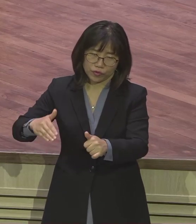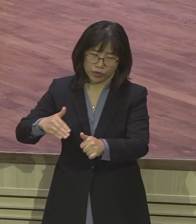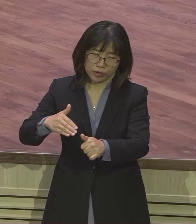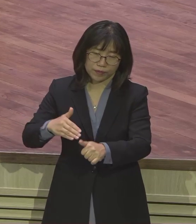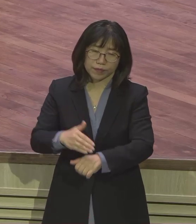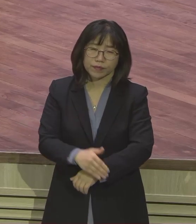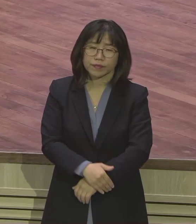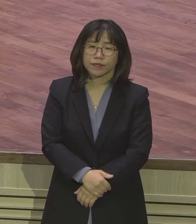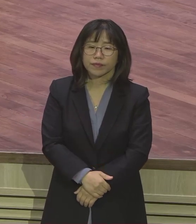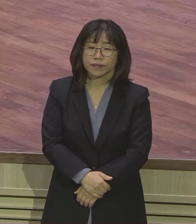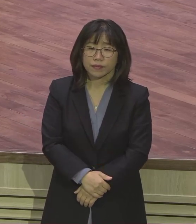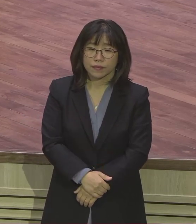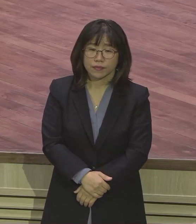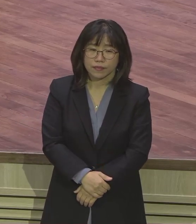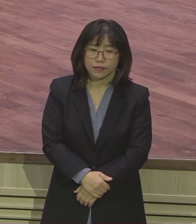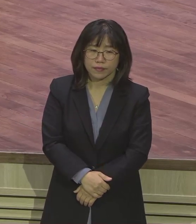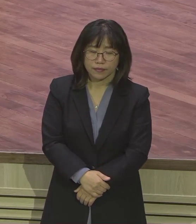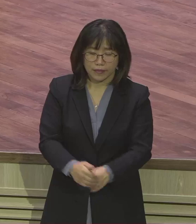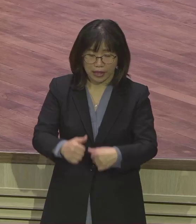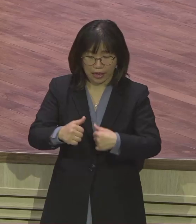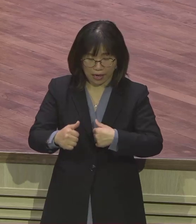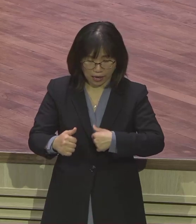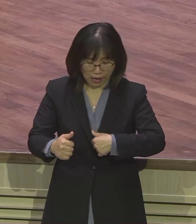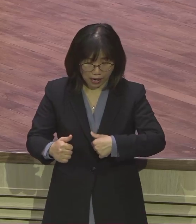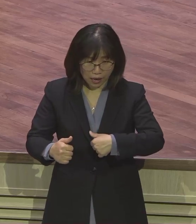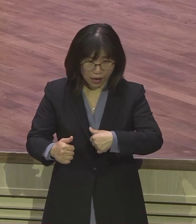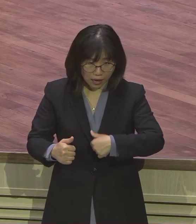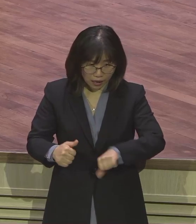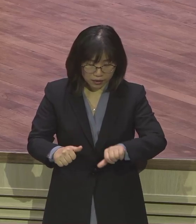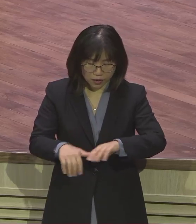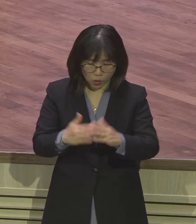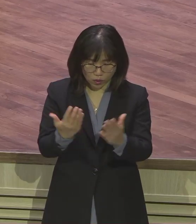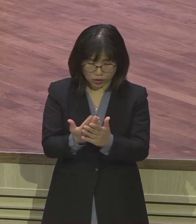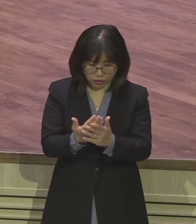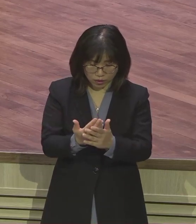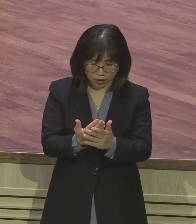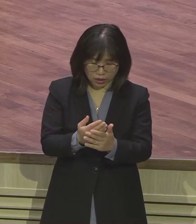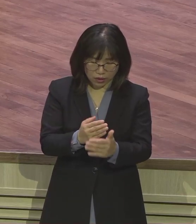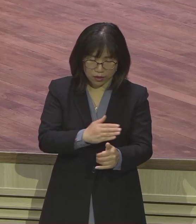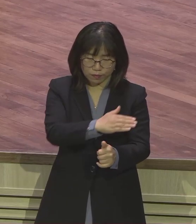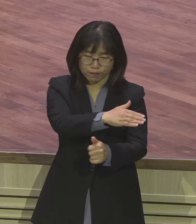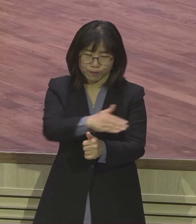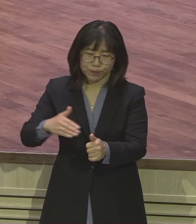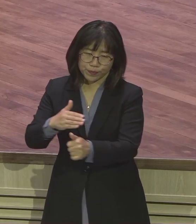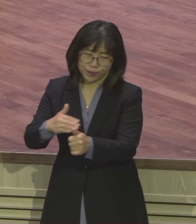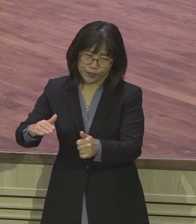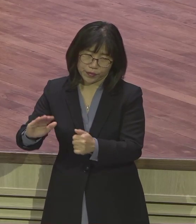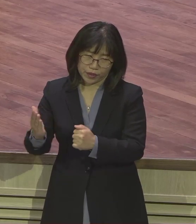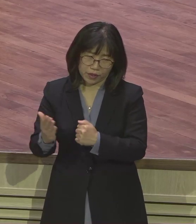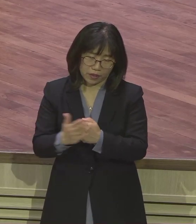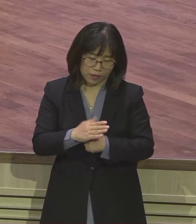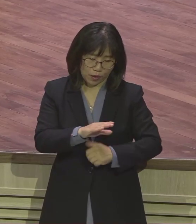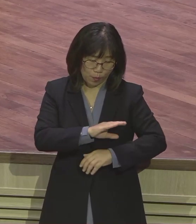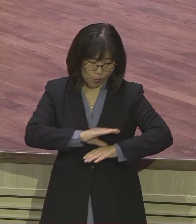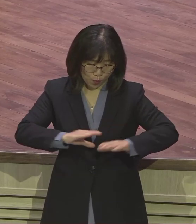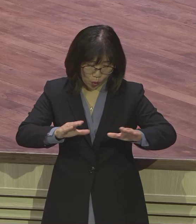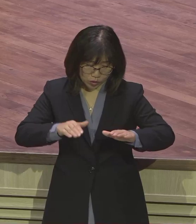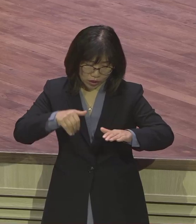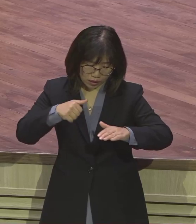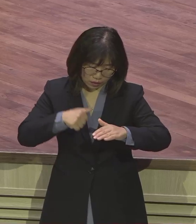떨어졌어요. 남자는 죽이는 거예요. 무조건. 그렇기 때문에 모세도 예외가 될 수 없는 거예요. 모세도 그때 태어났기 때문에